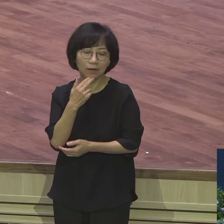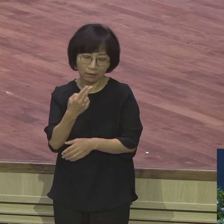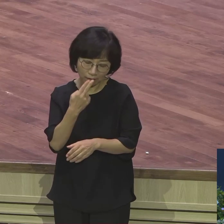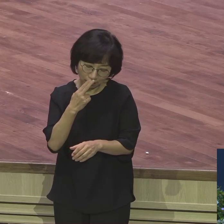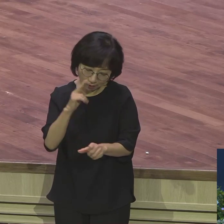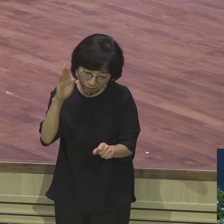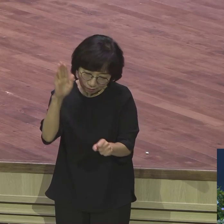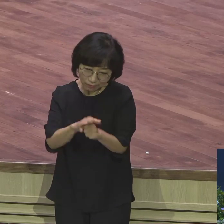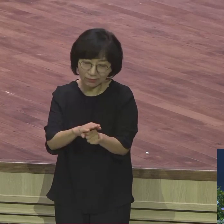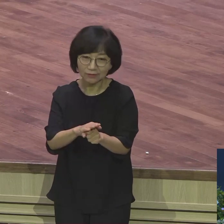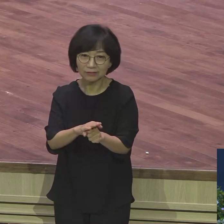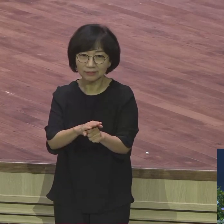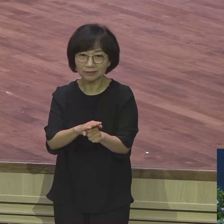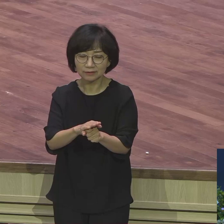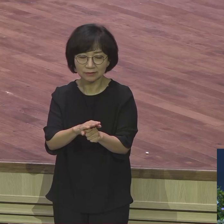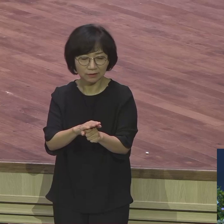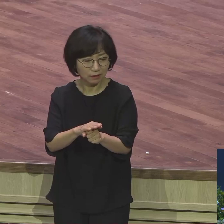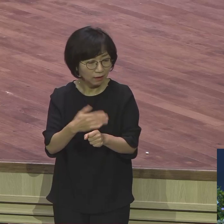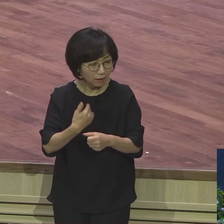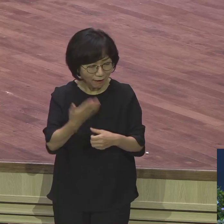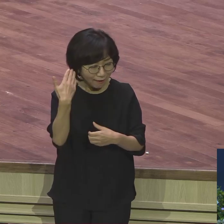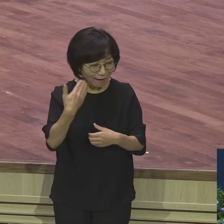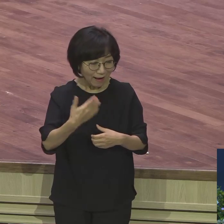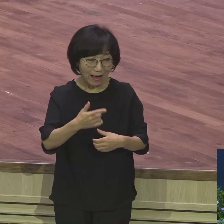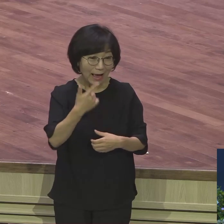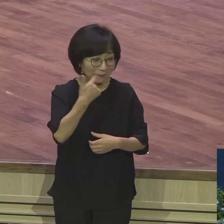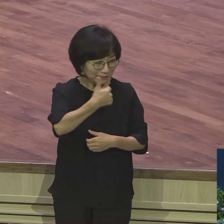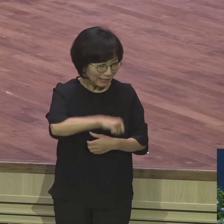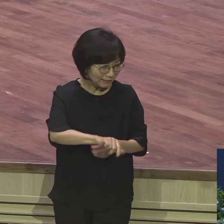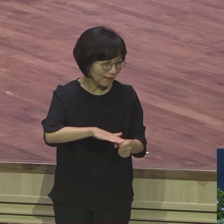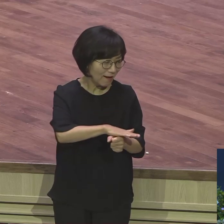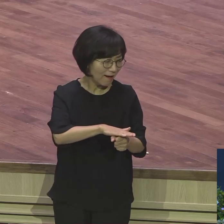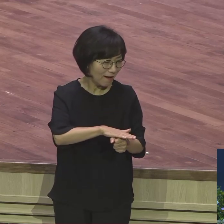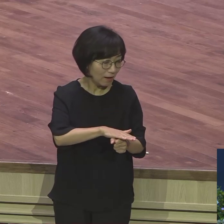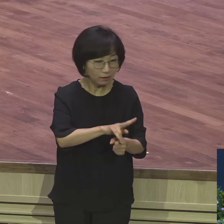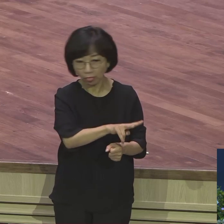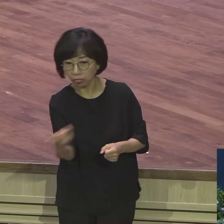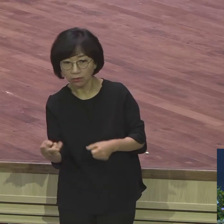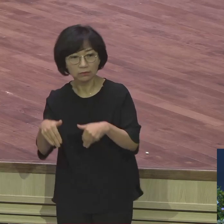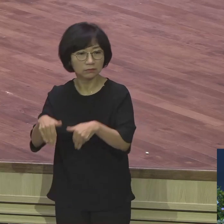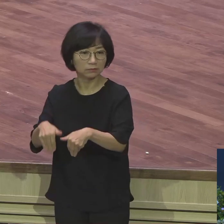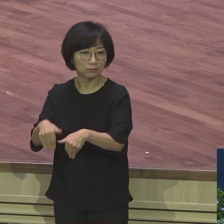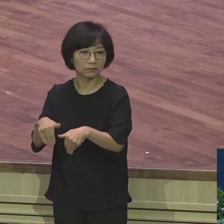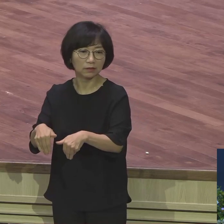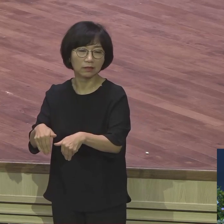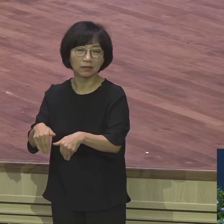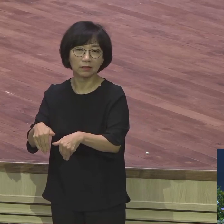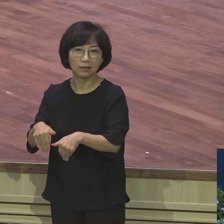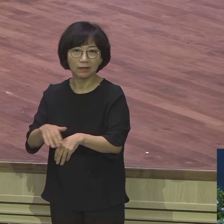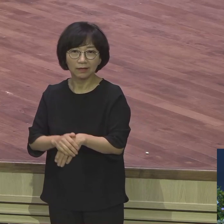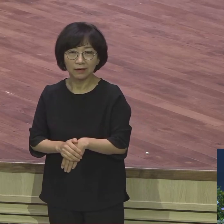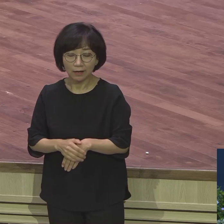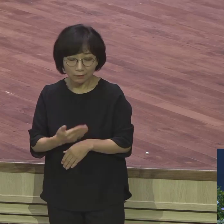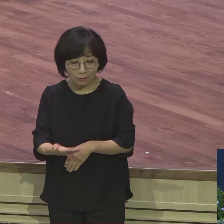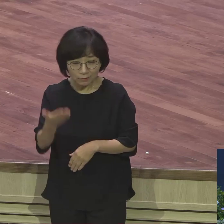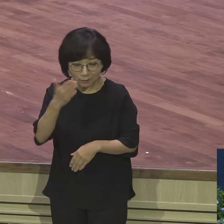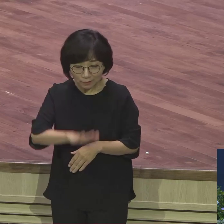신분이 바뀌어버렸어요. 그런데 이 2절에 보면 이런 요셉을 형통한 자라고